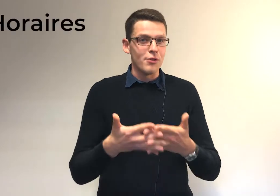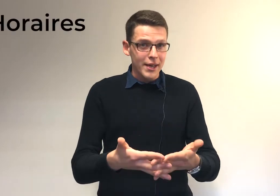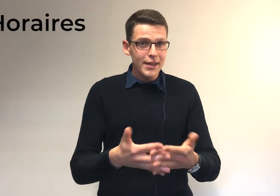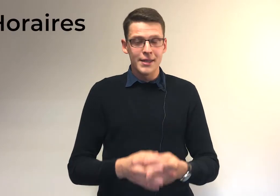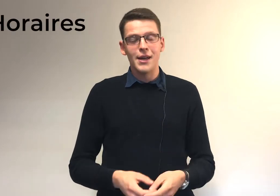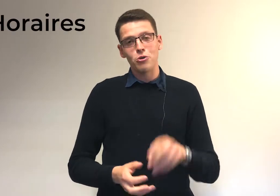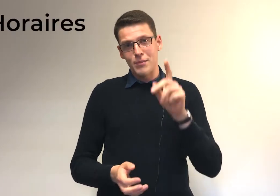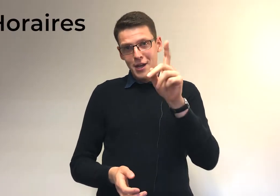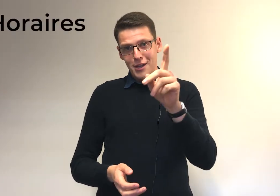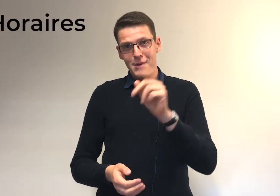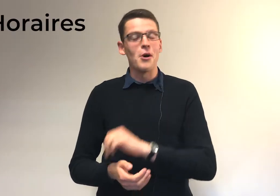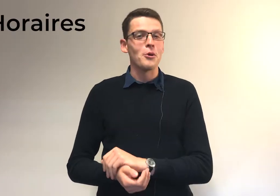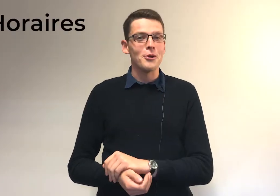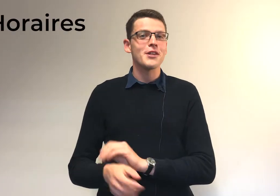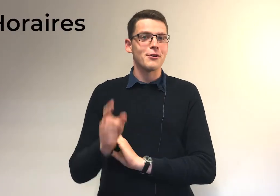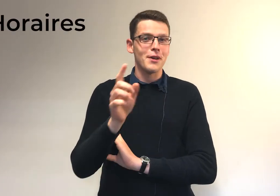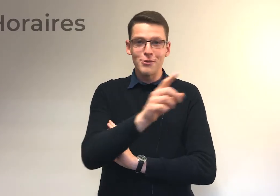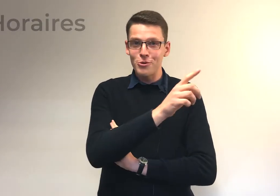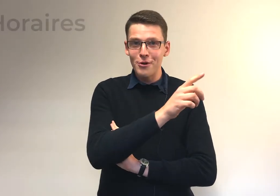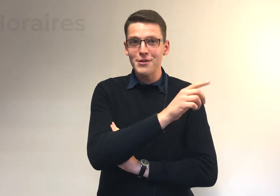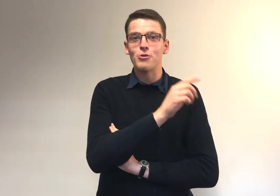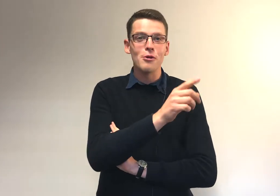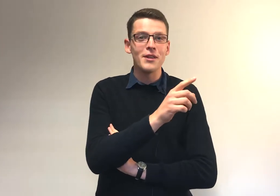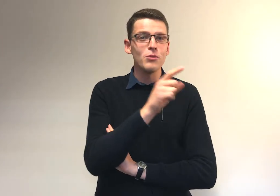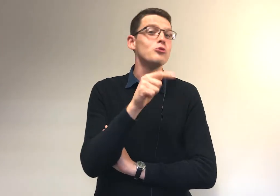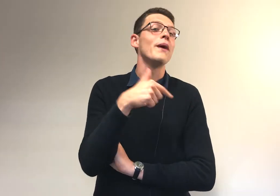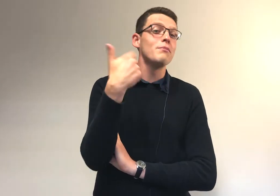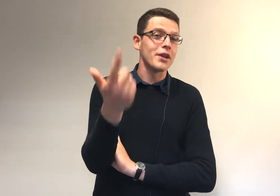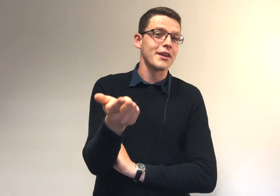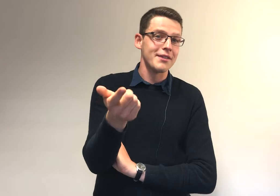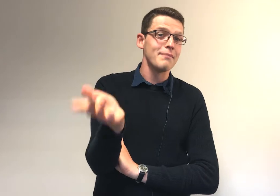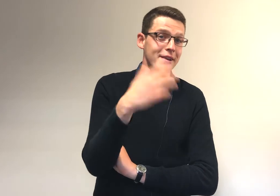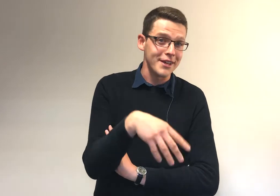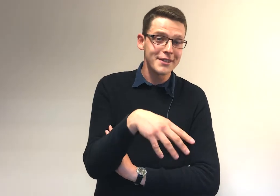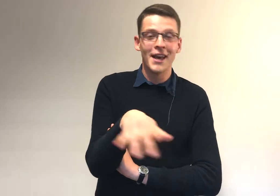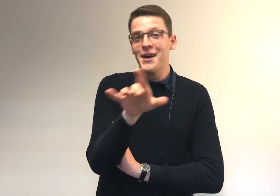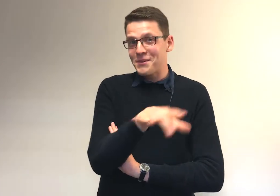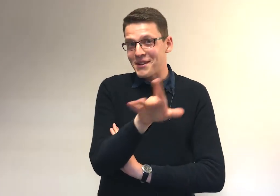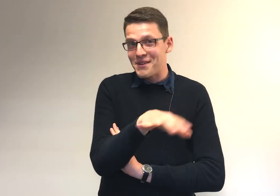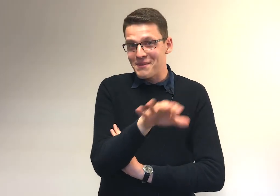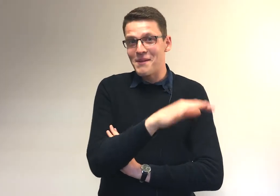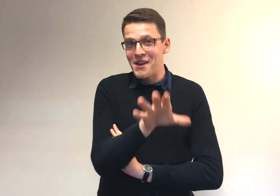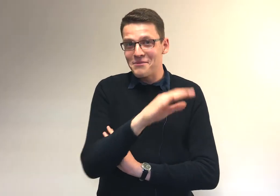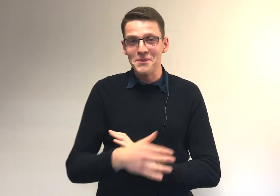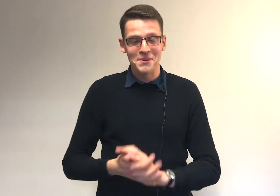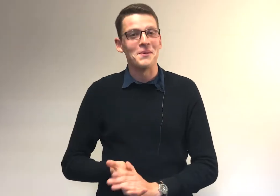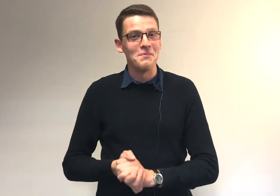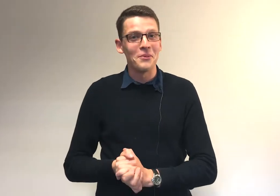horaires. Alors, tu remarqueras un élément important, c'est qu'étudiant, c'est le seul métier où tu payes pour l'exercer, et pas l'inverse. Donc ça, voilà, bienvenue dans le monde,